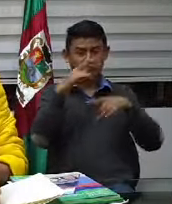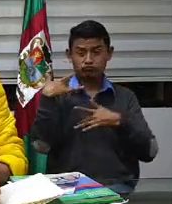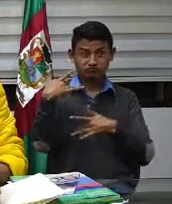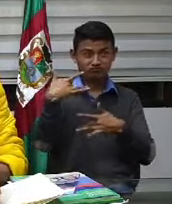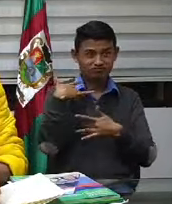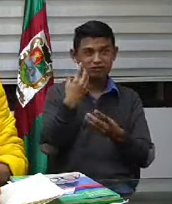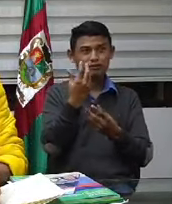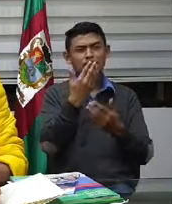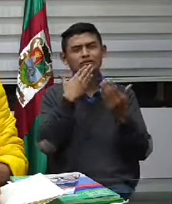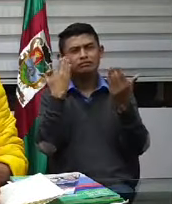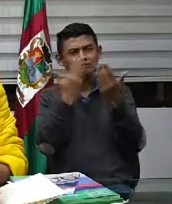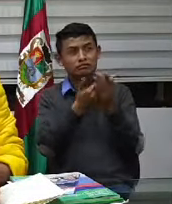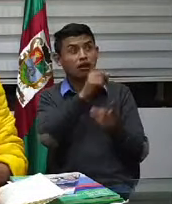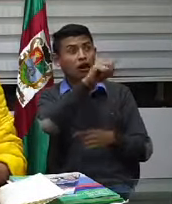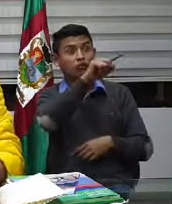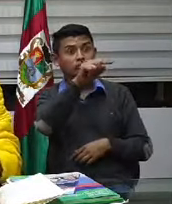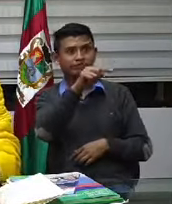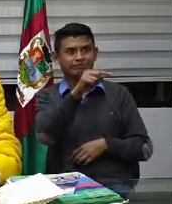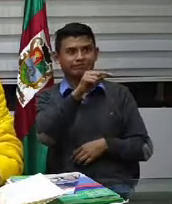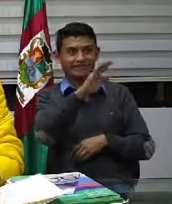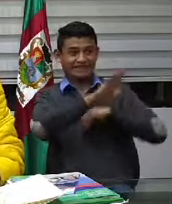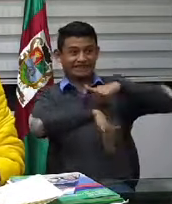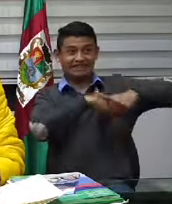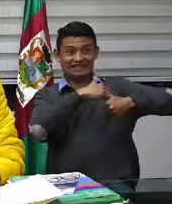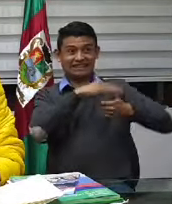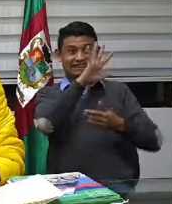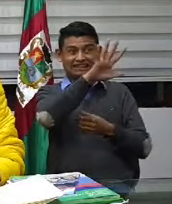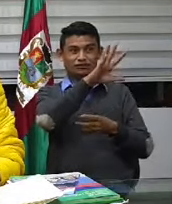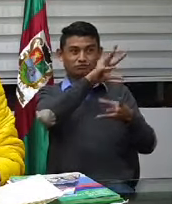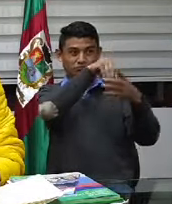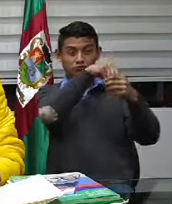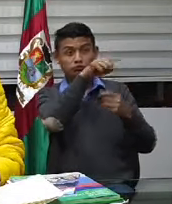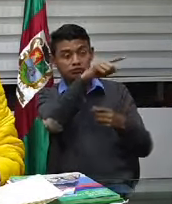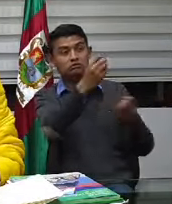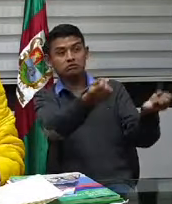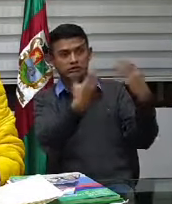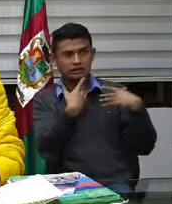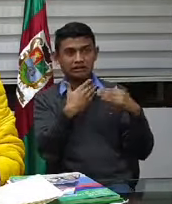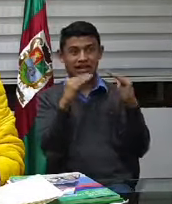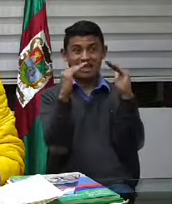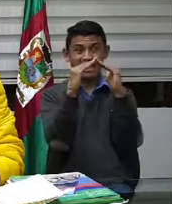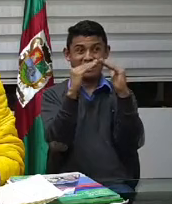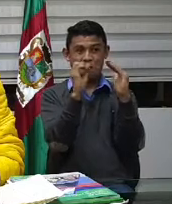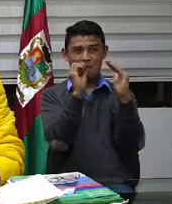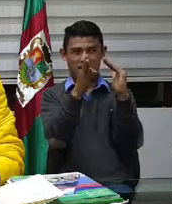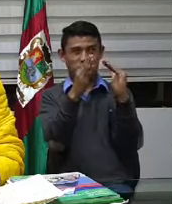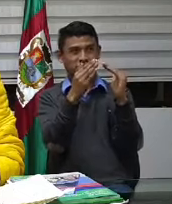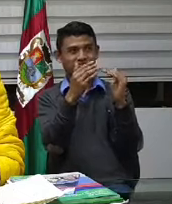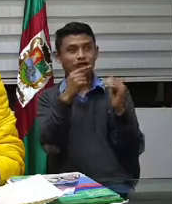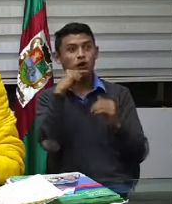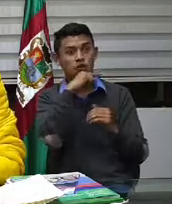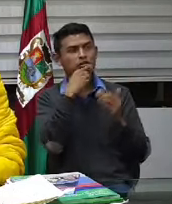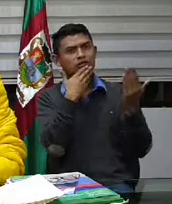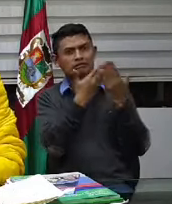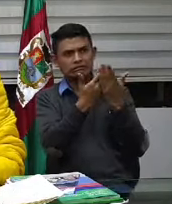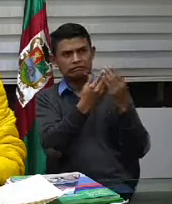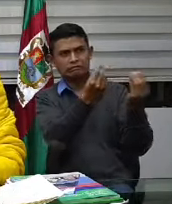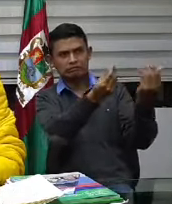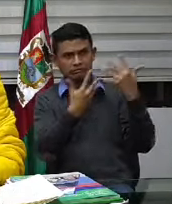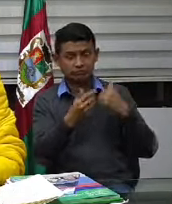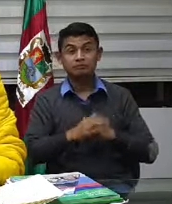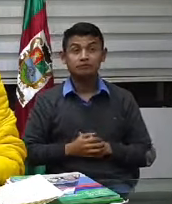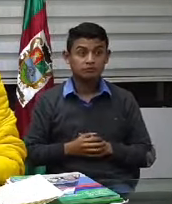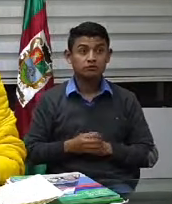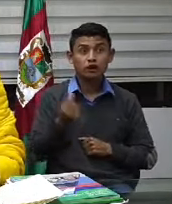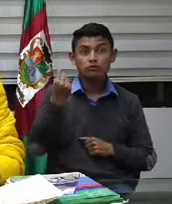del ministerio del interior también con mercados el apoyo de la vivienda con mercados en la tarde supe que nos irán a poder apoyar con